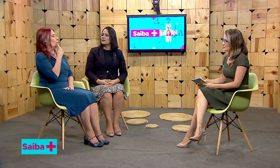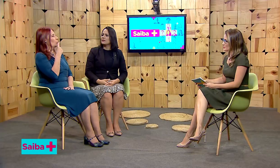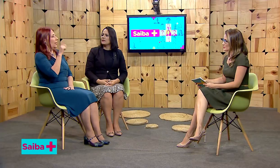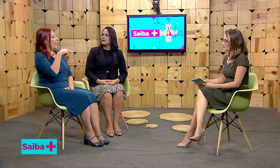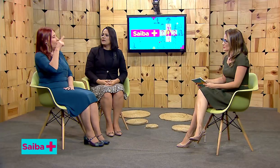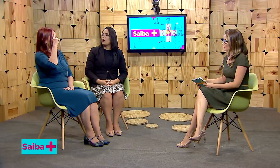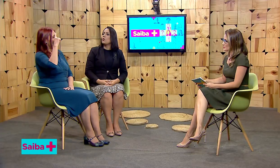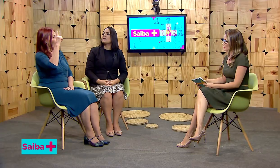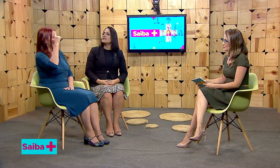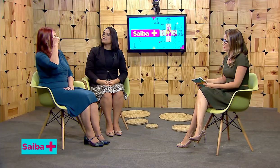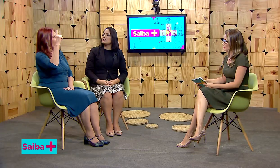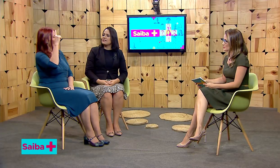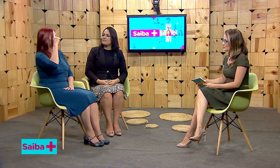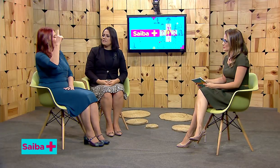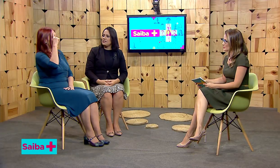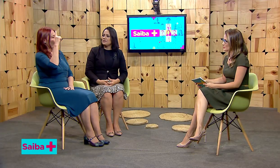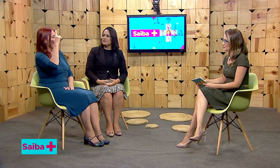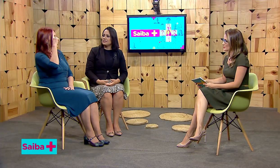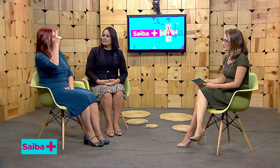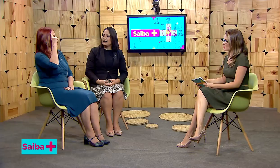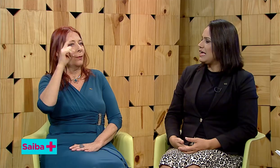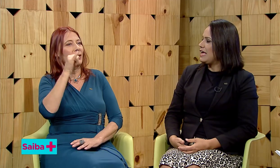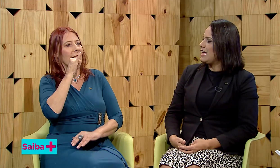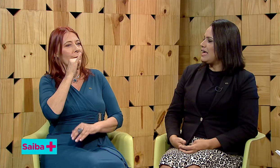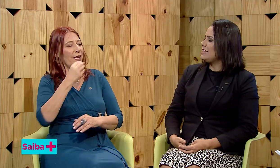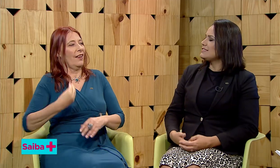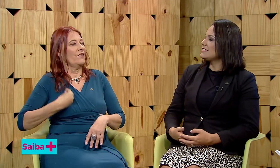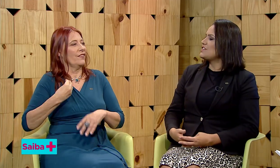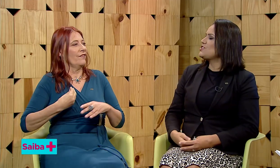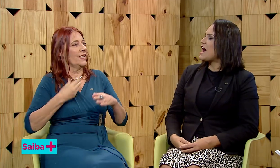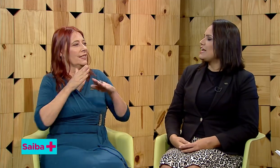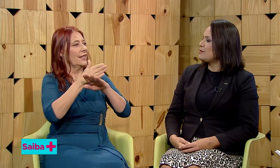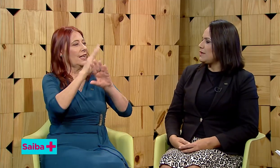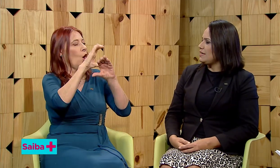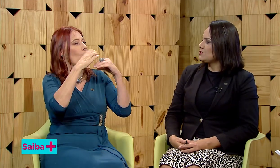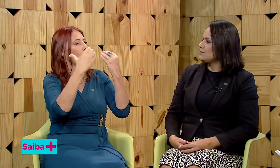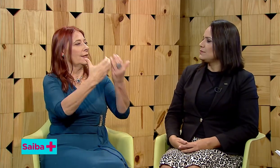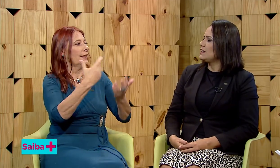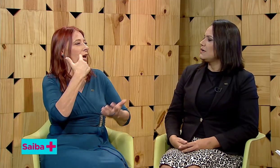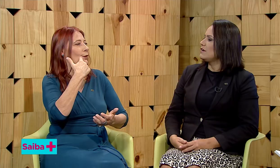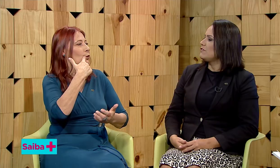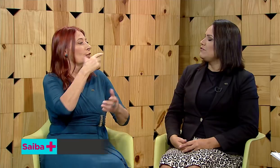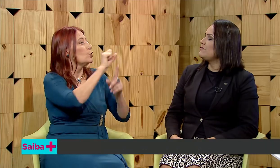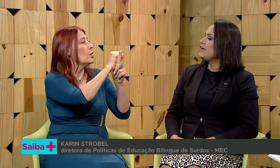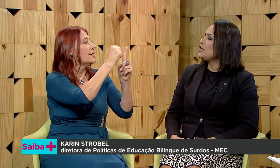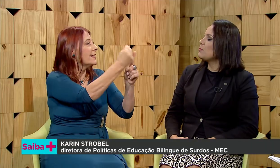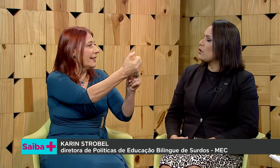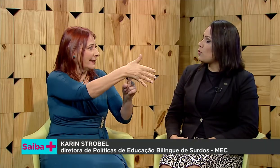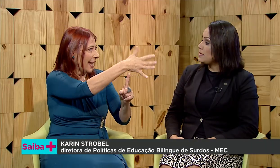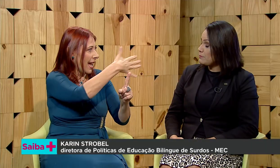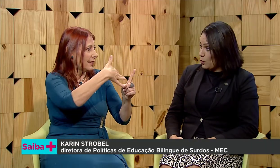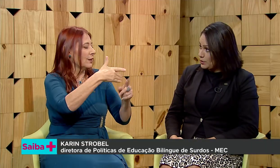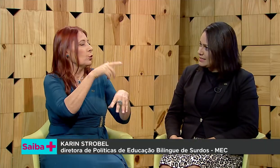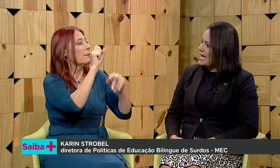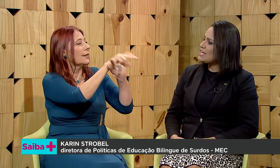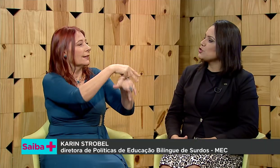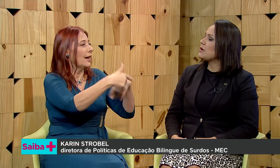O grande desafio, ele se dá diariamente. Viver em uma comunidade, uma